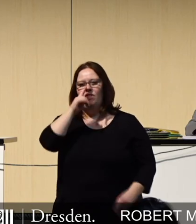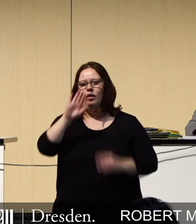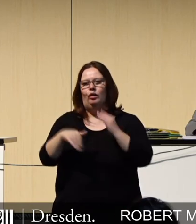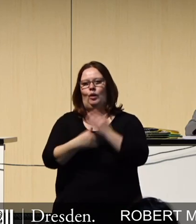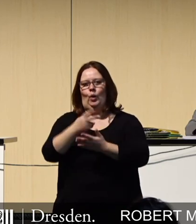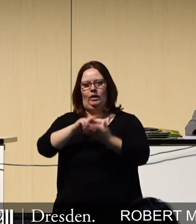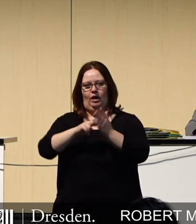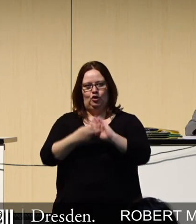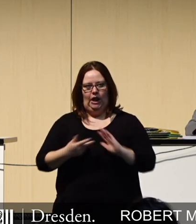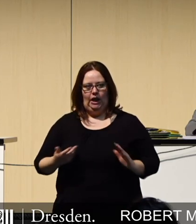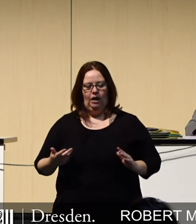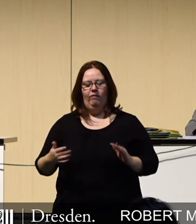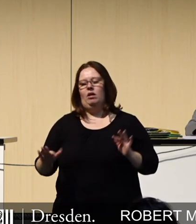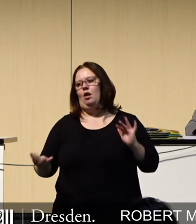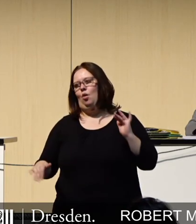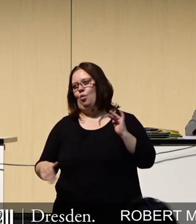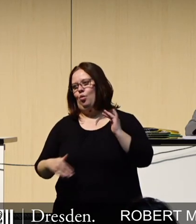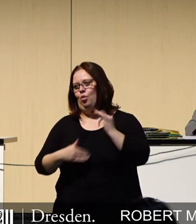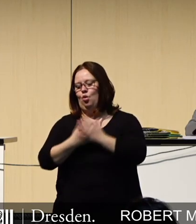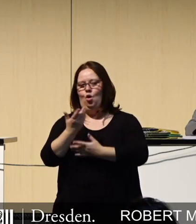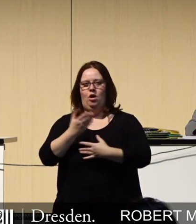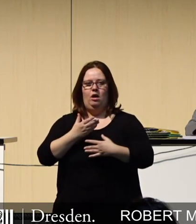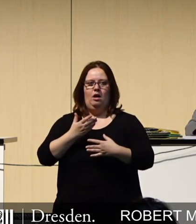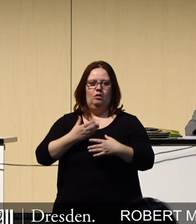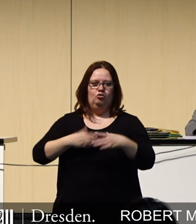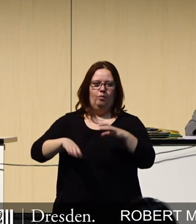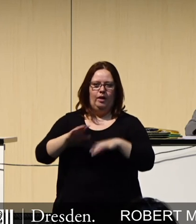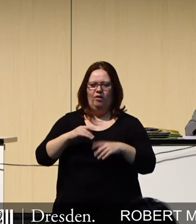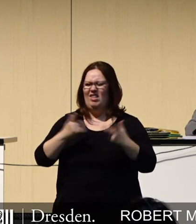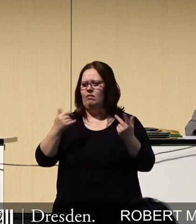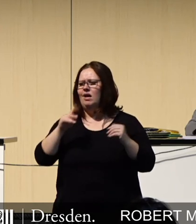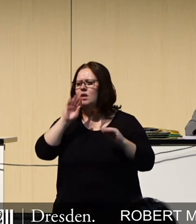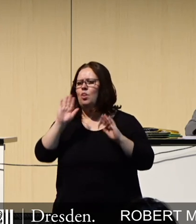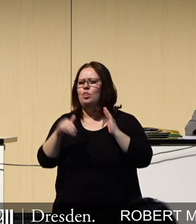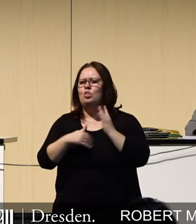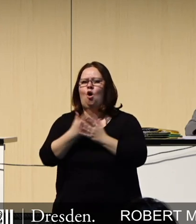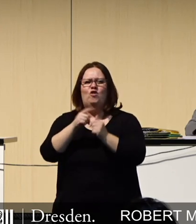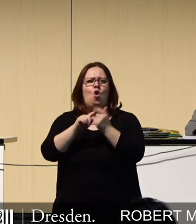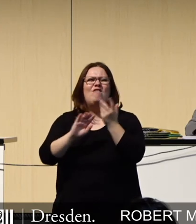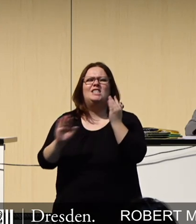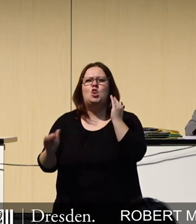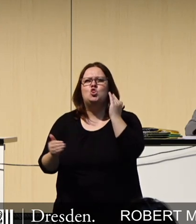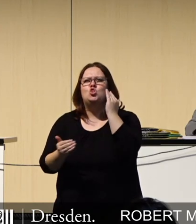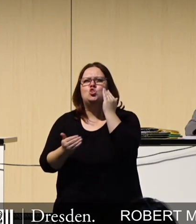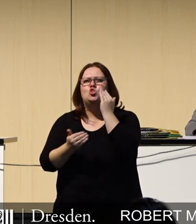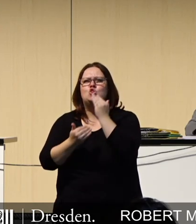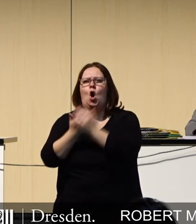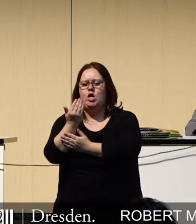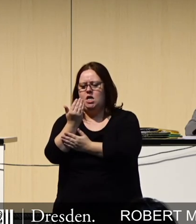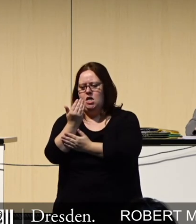Technologien ging, wenn es um neue Chemien ging, wenn es um irgendwelchen Einsatz von irgendwelchen neuen Dingen ging,